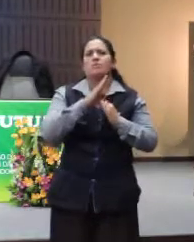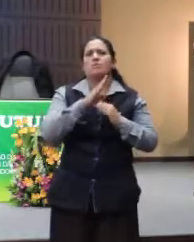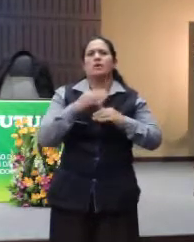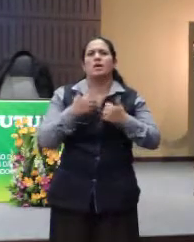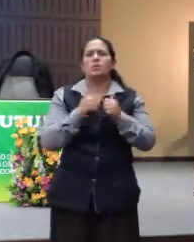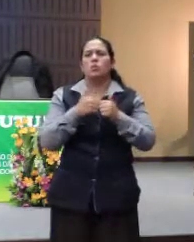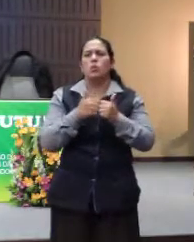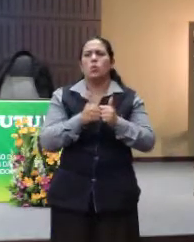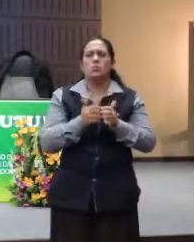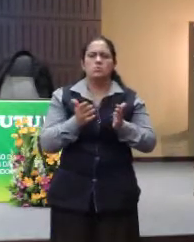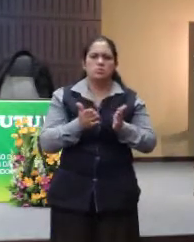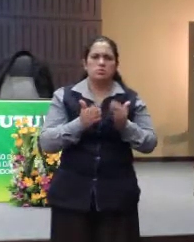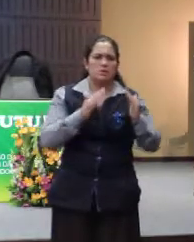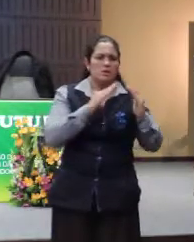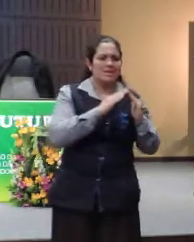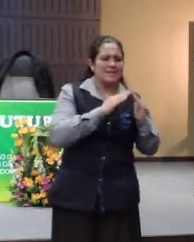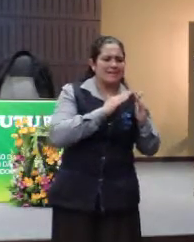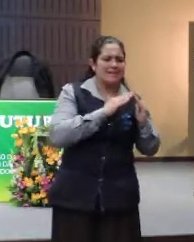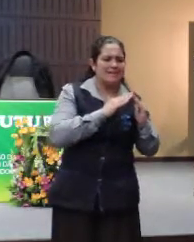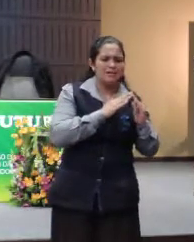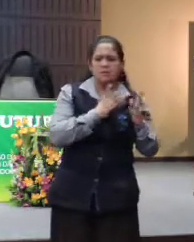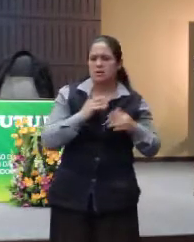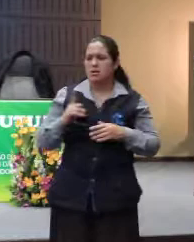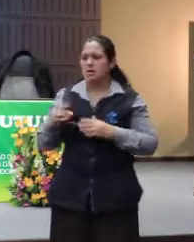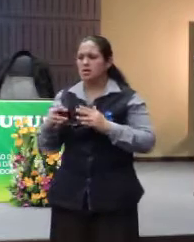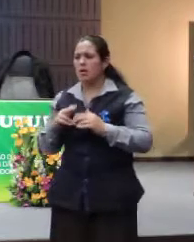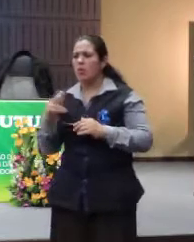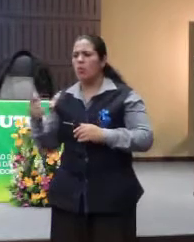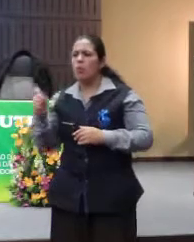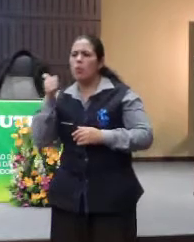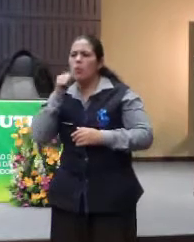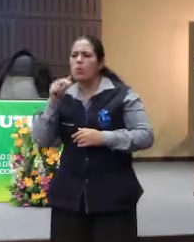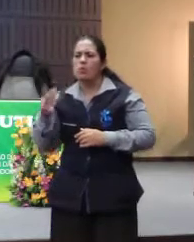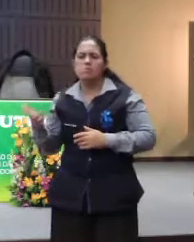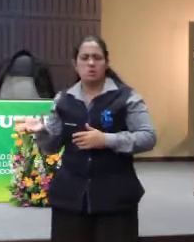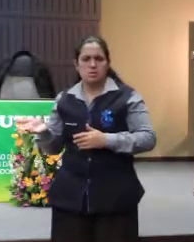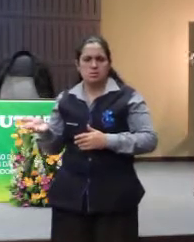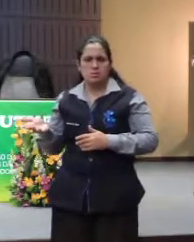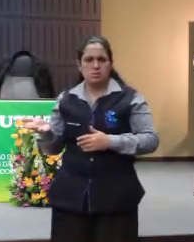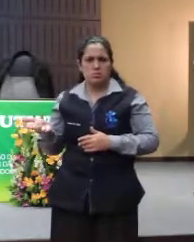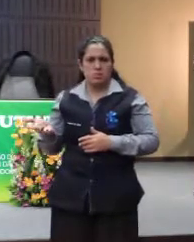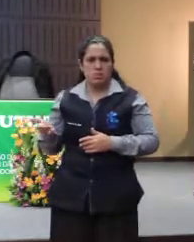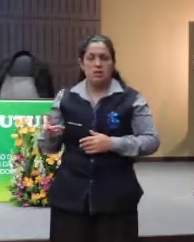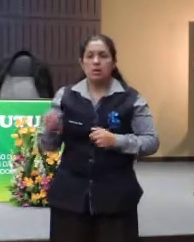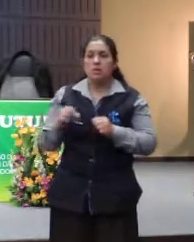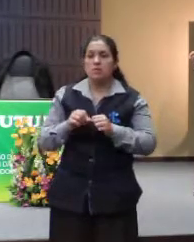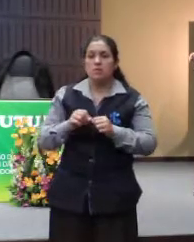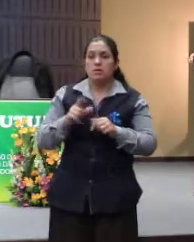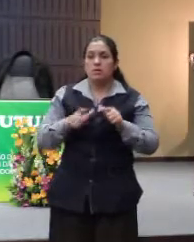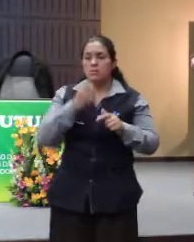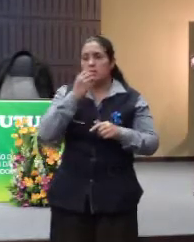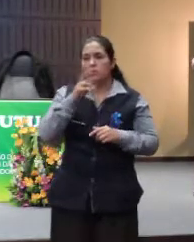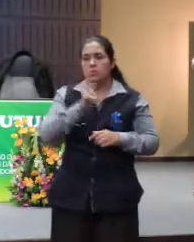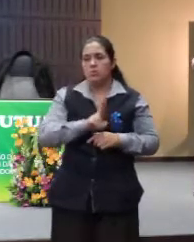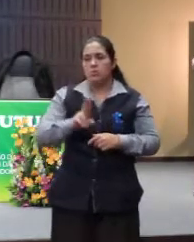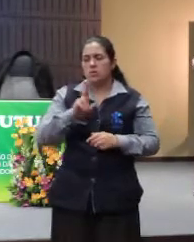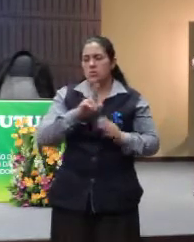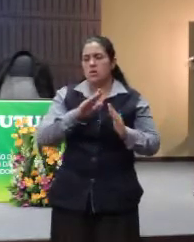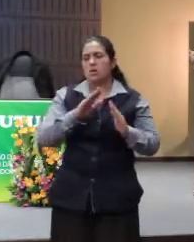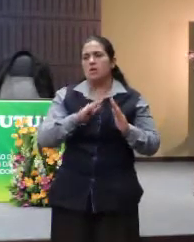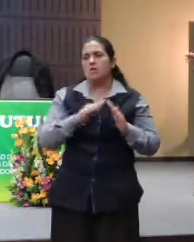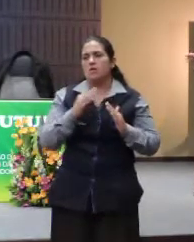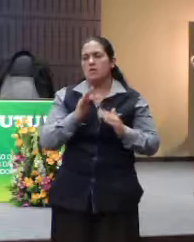Para ir de onde ele está até a casa de um amigo? Ele fazia um trabalho brilhante na universidade nos últimos anos.